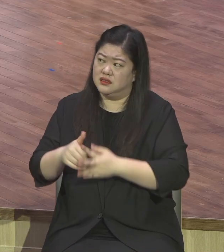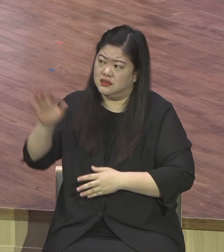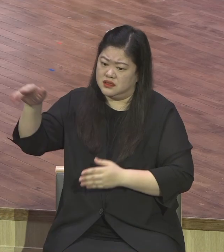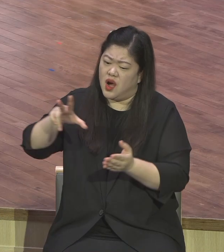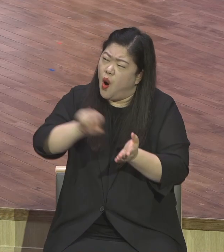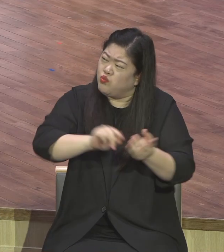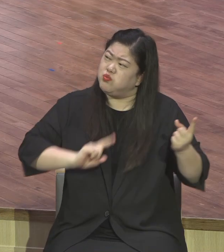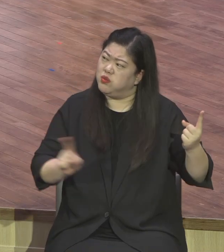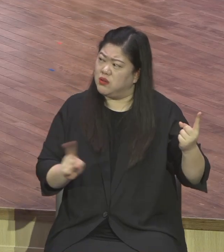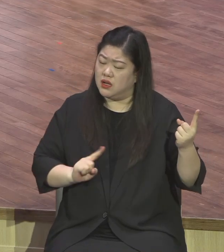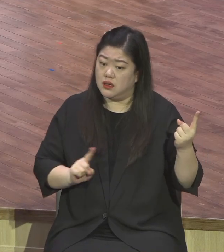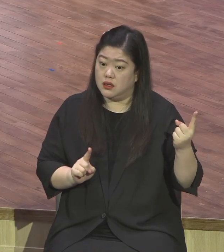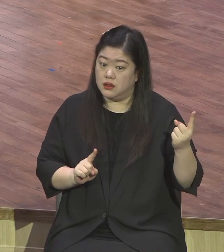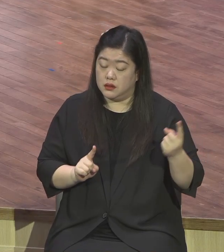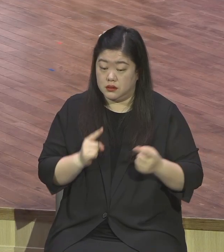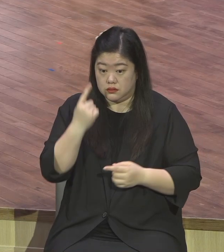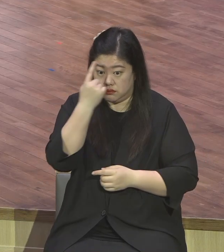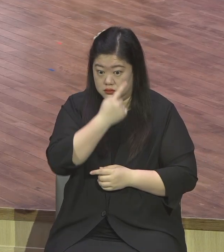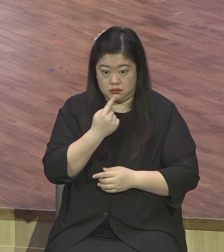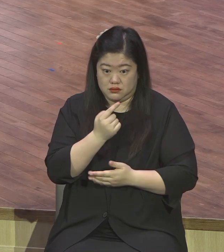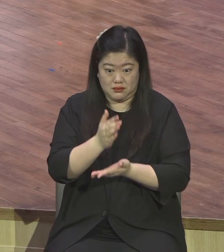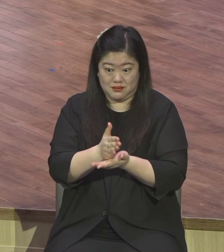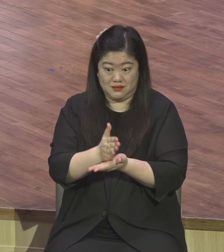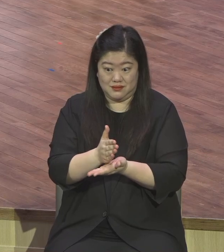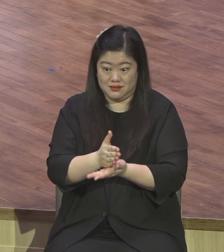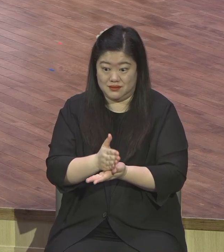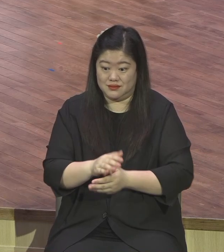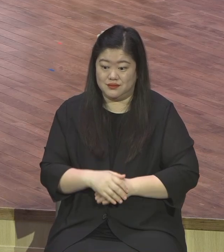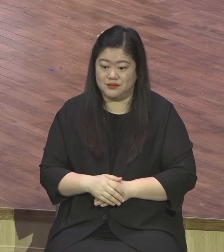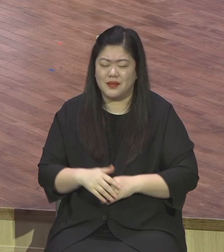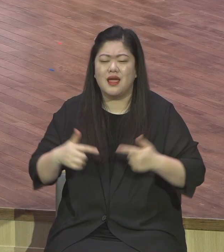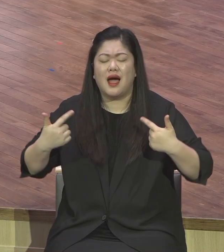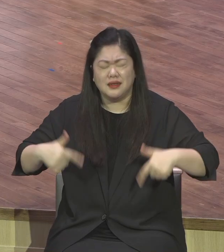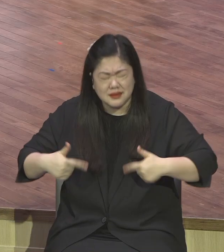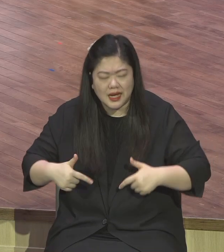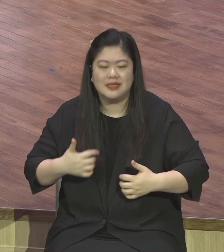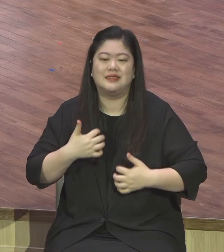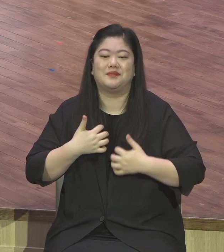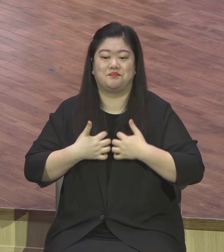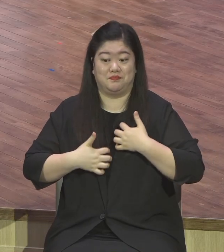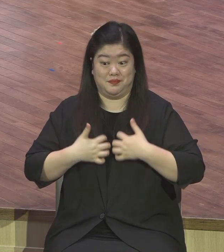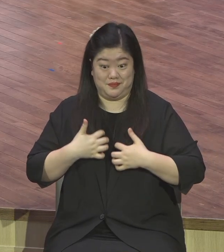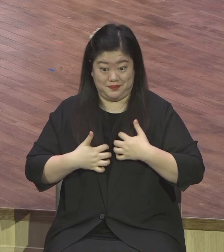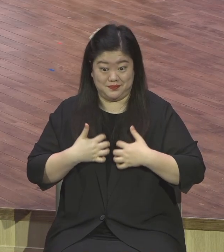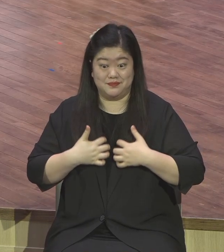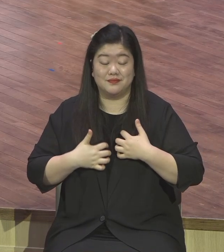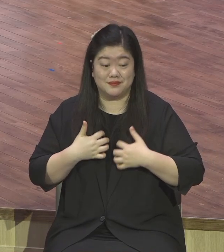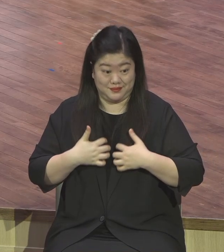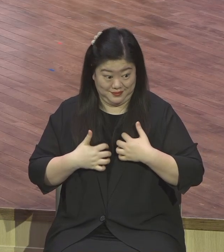뜻이 뭐예요? 항상 기뻐하라는 것입니다. 기뻐하라.